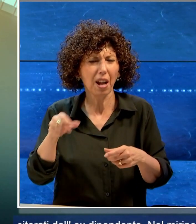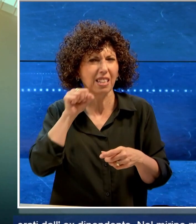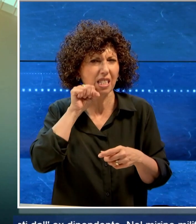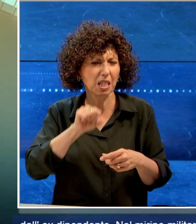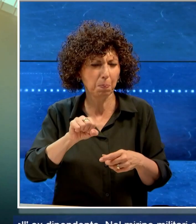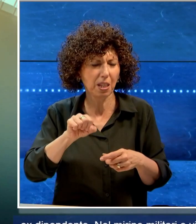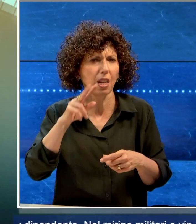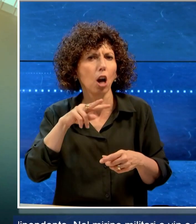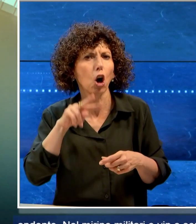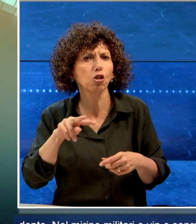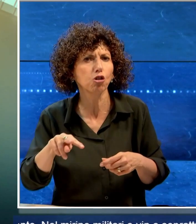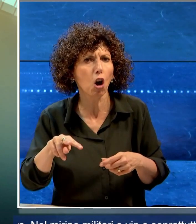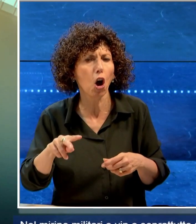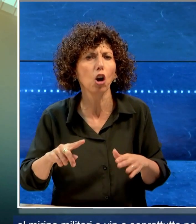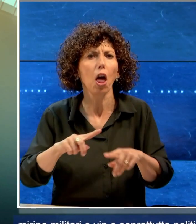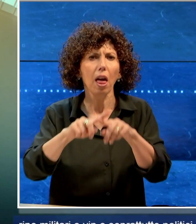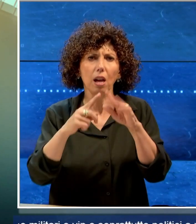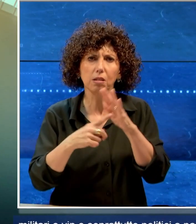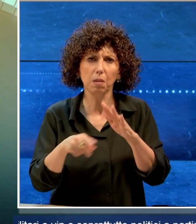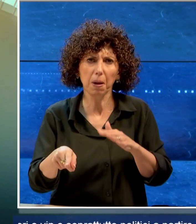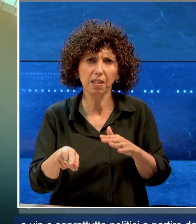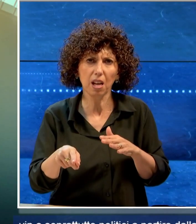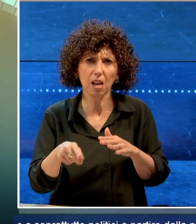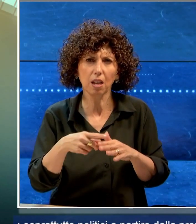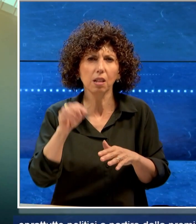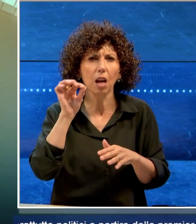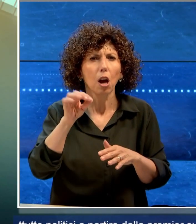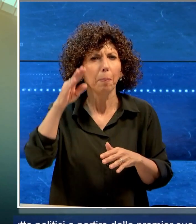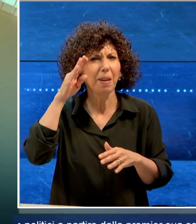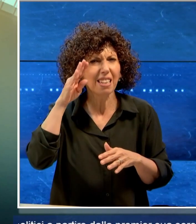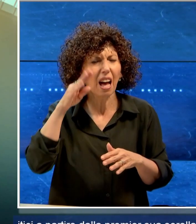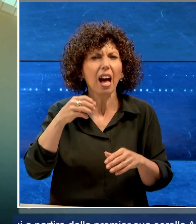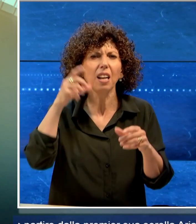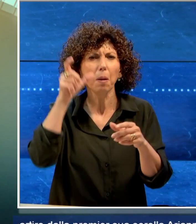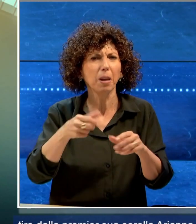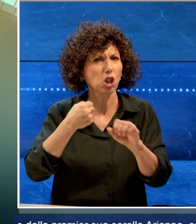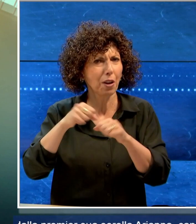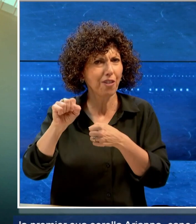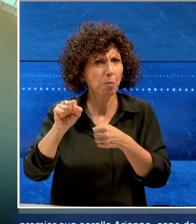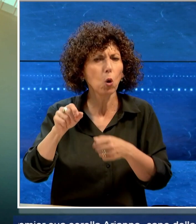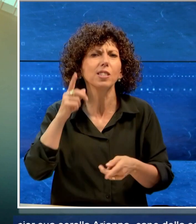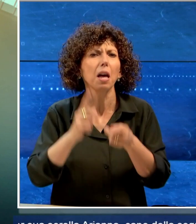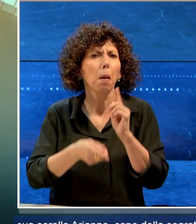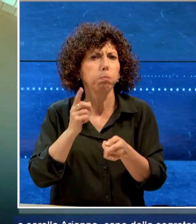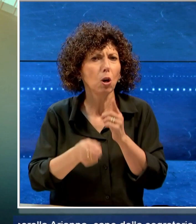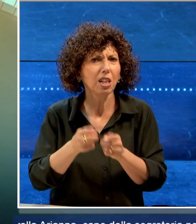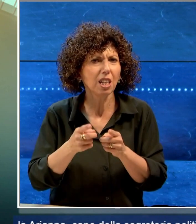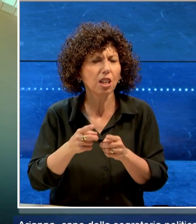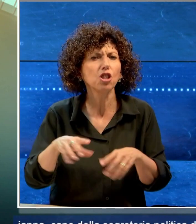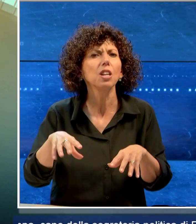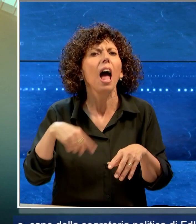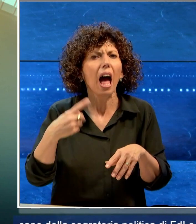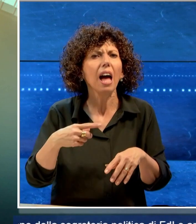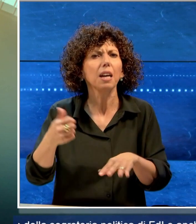e monitorati dall'ex dipendente nel mirino, militari e VIP, soprattutto politici, a partire